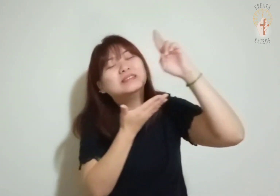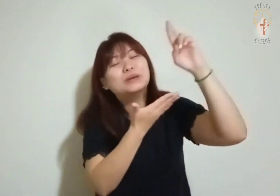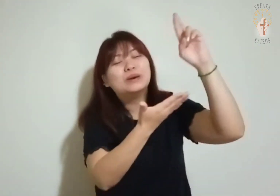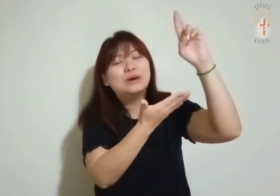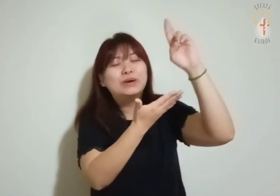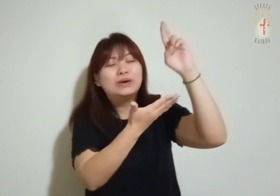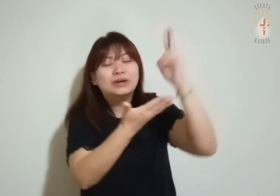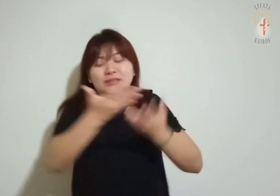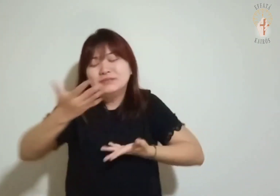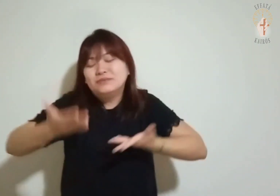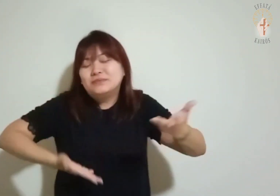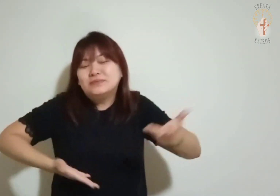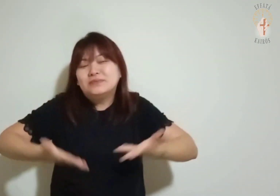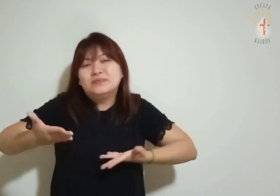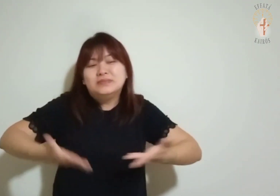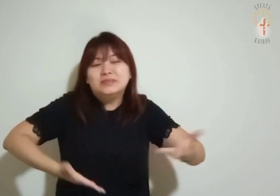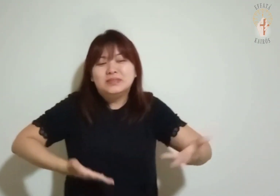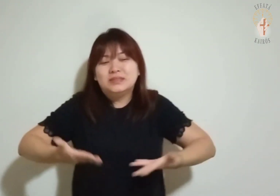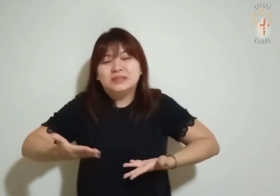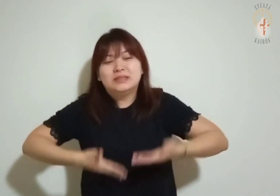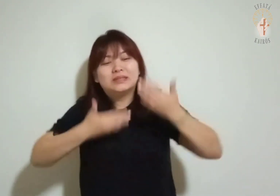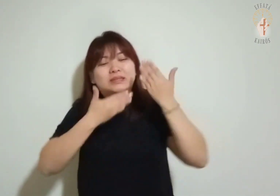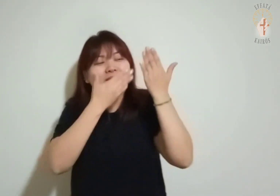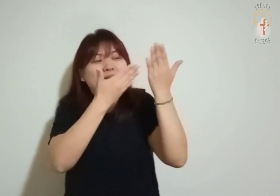Servi ao Senhor com alegria.